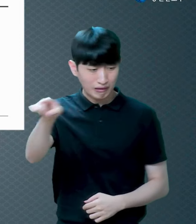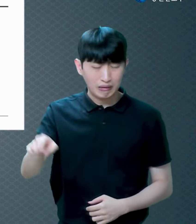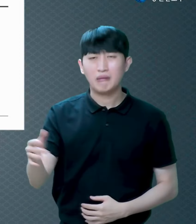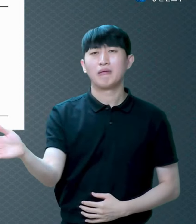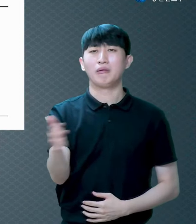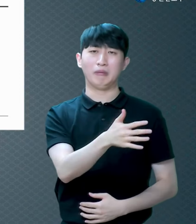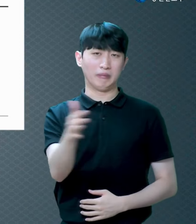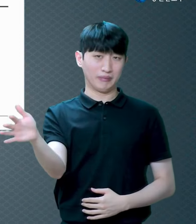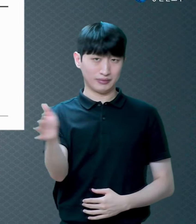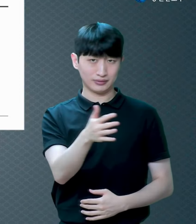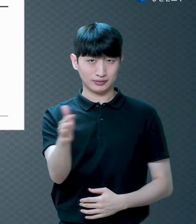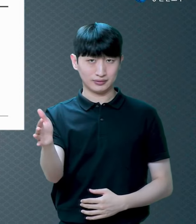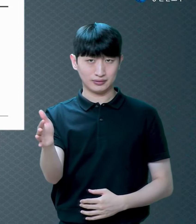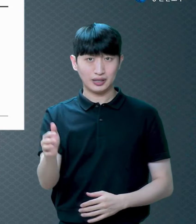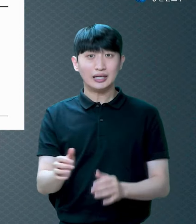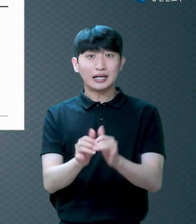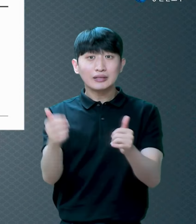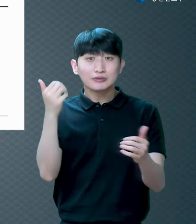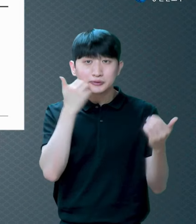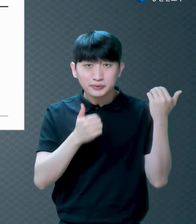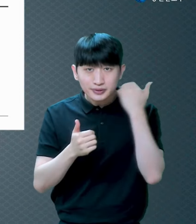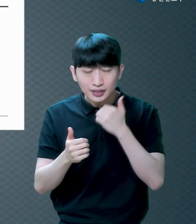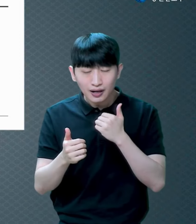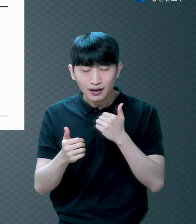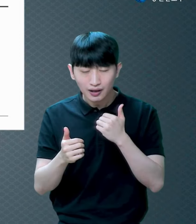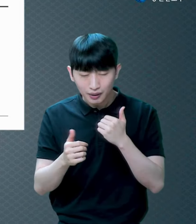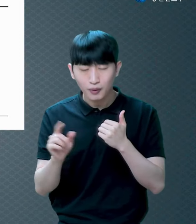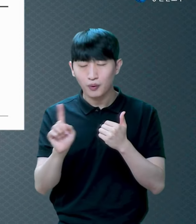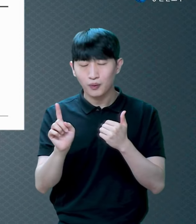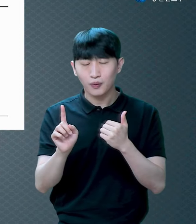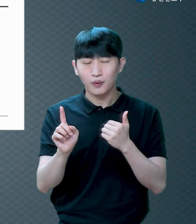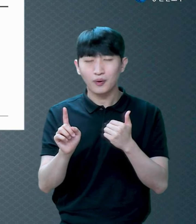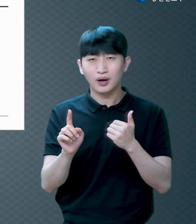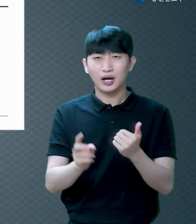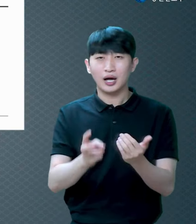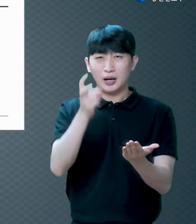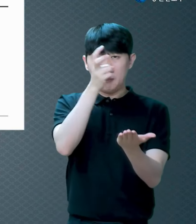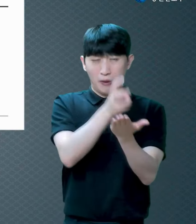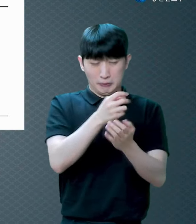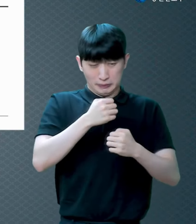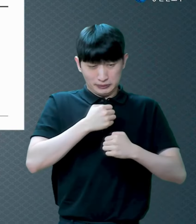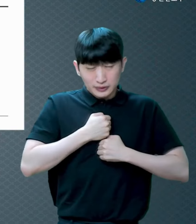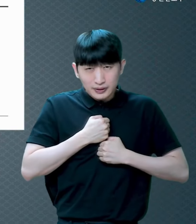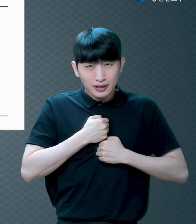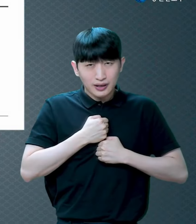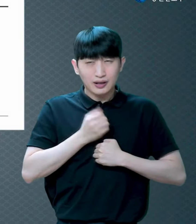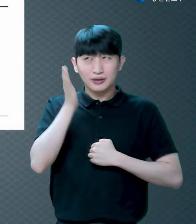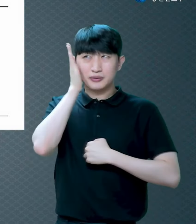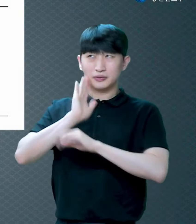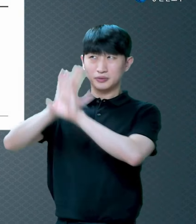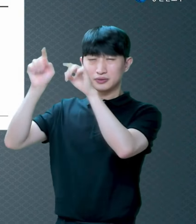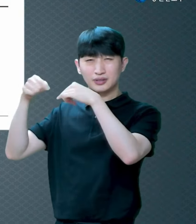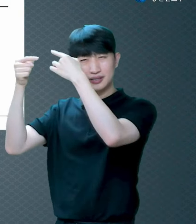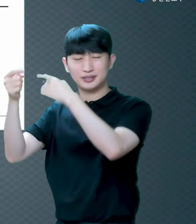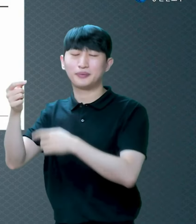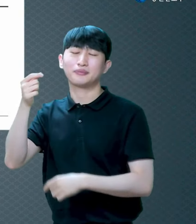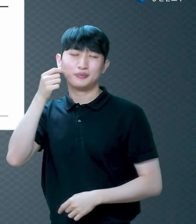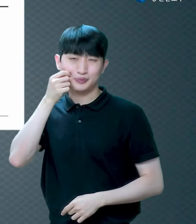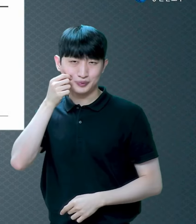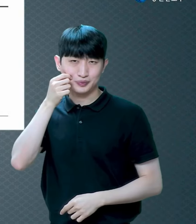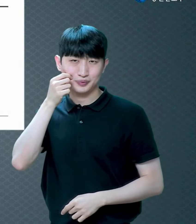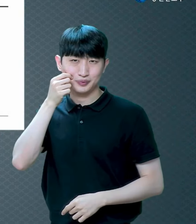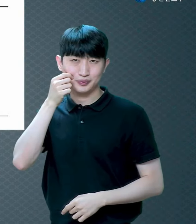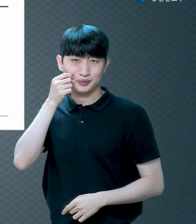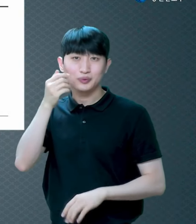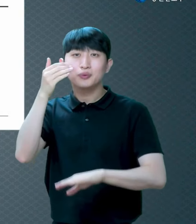앞에 못 가요 그러니까 하나님께서 세우신 방법이 뭐냐면 행위가 아니라 믿는